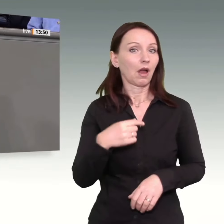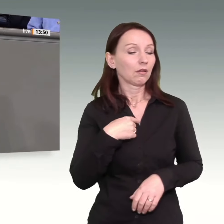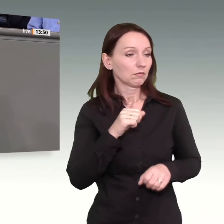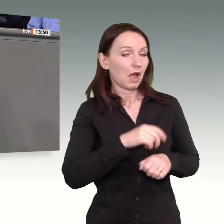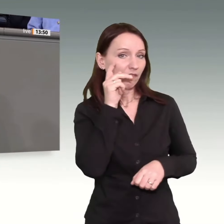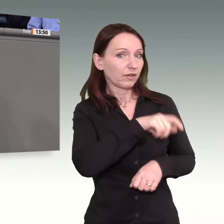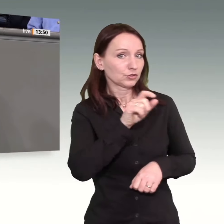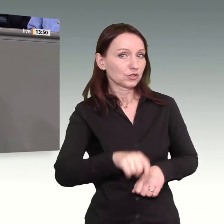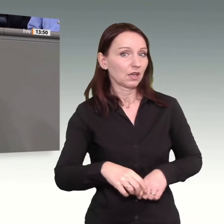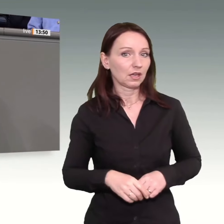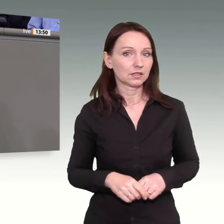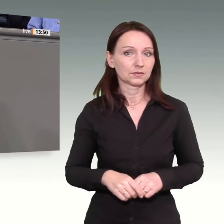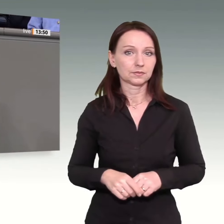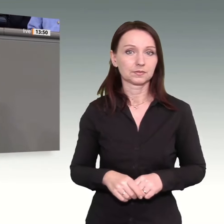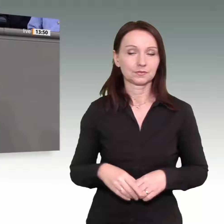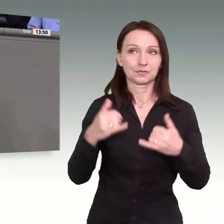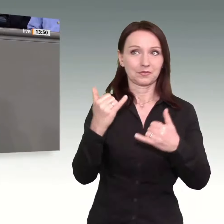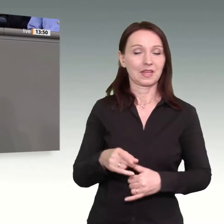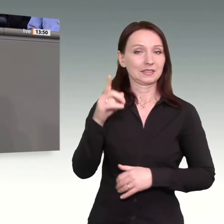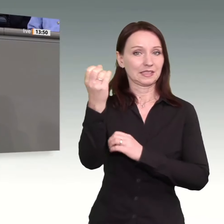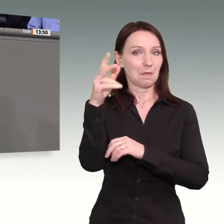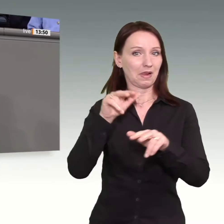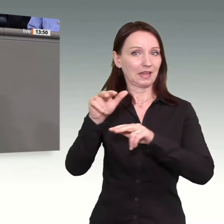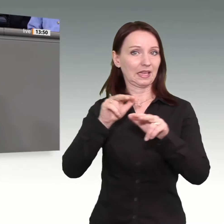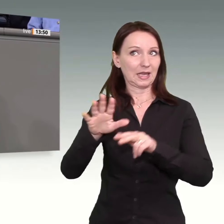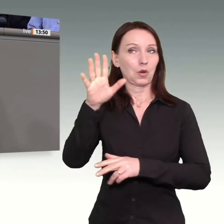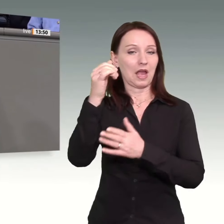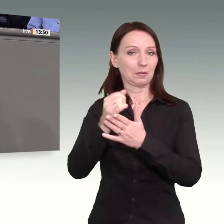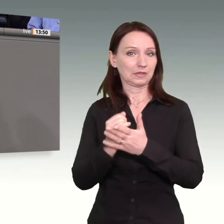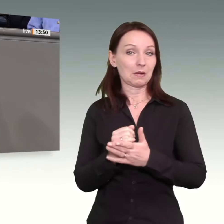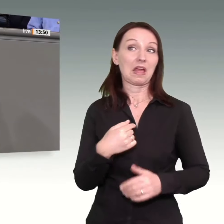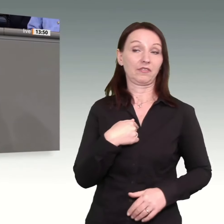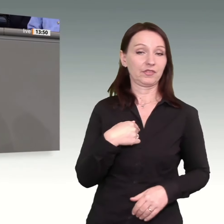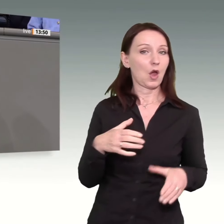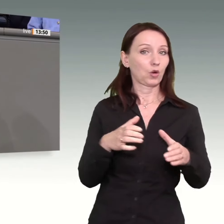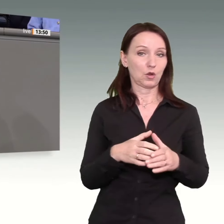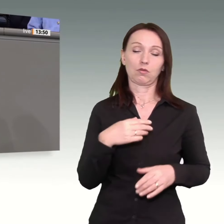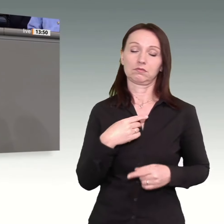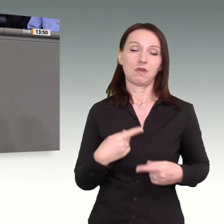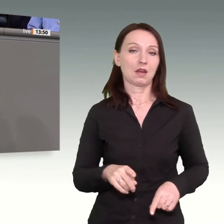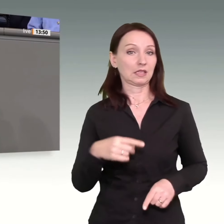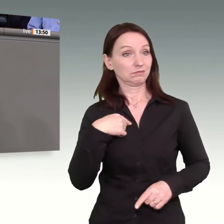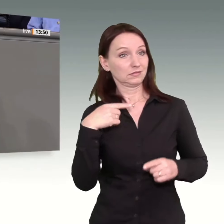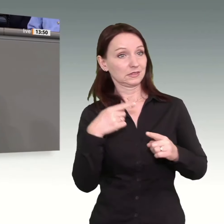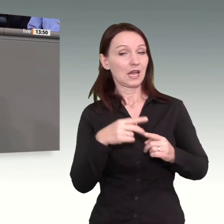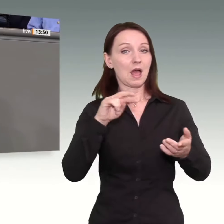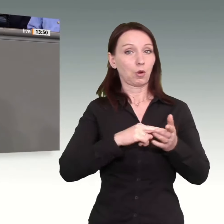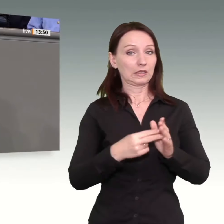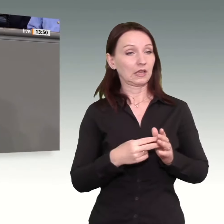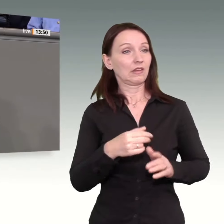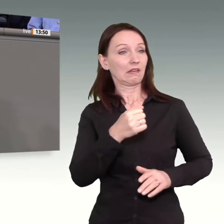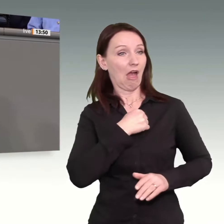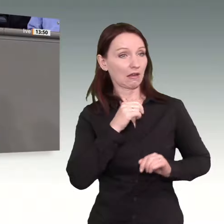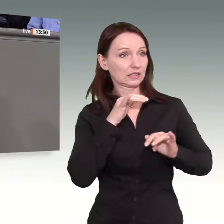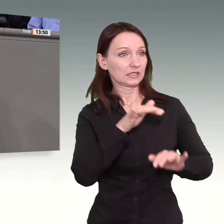Anders als die amtierende Ampelregierung stehen wir als Union nicht für eine Politik der Angst- und der Weltuntergangsstimmung,